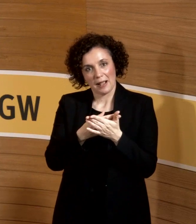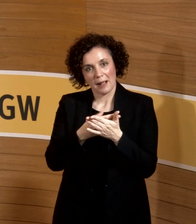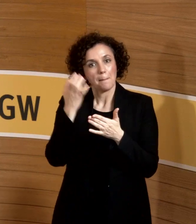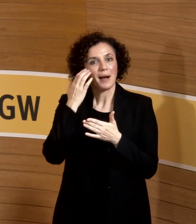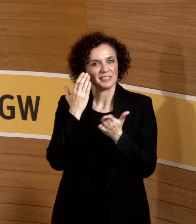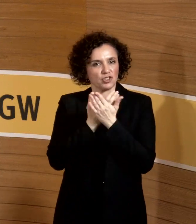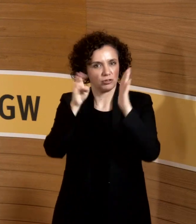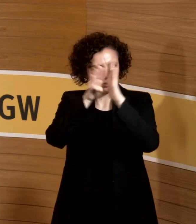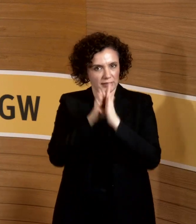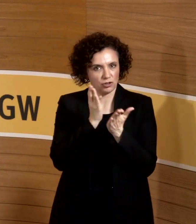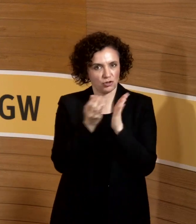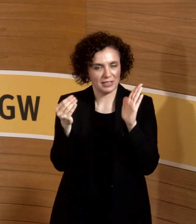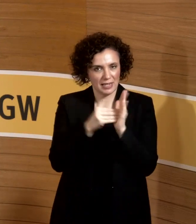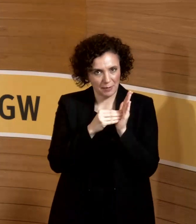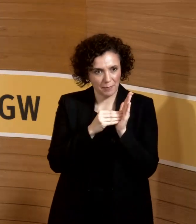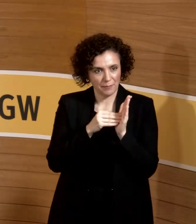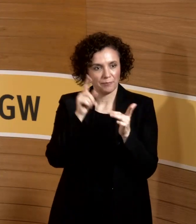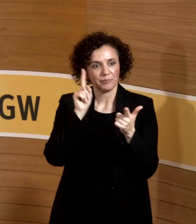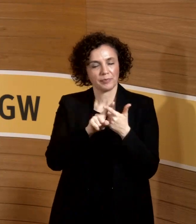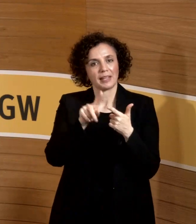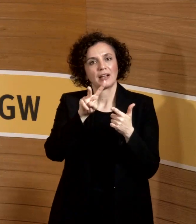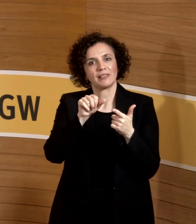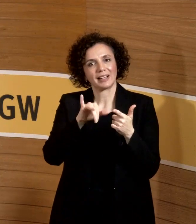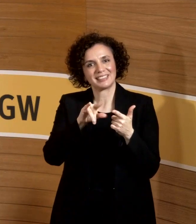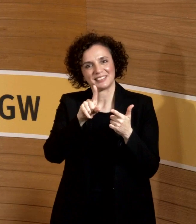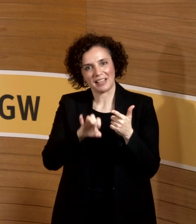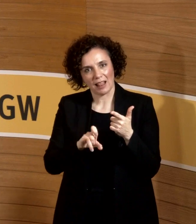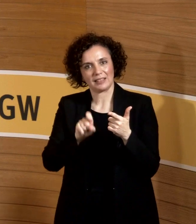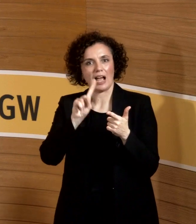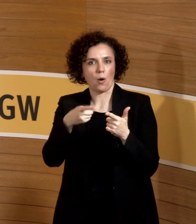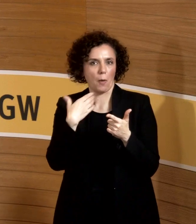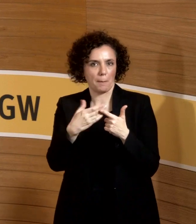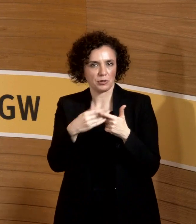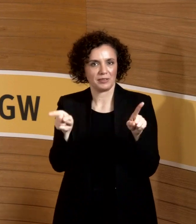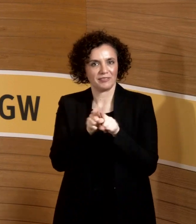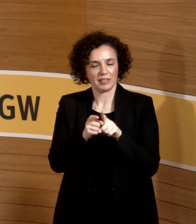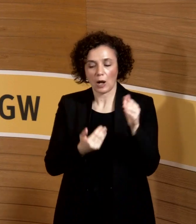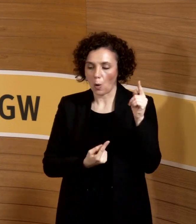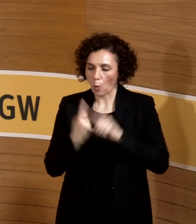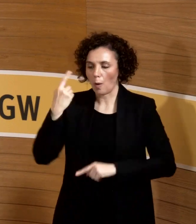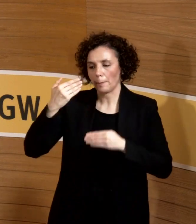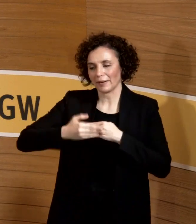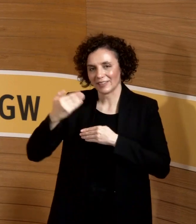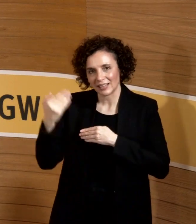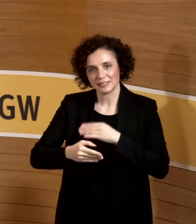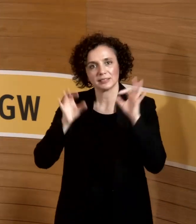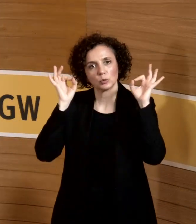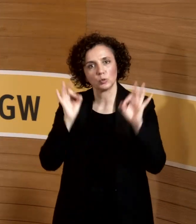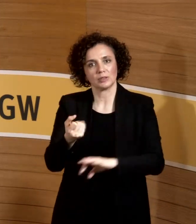Pertussis haben wir, weil A, hohe Prävalenz, gute Impfbarkeit, hohe Infektiosität,